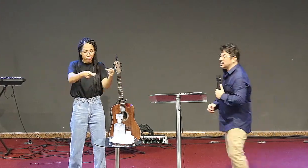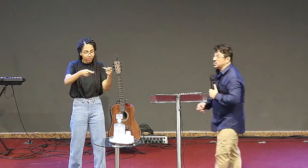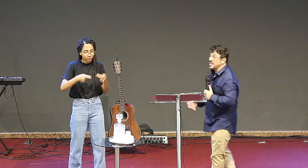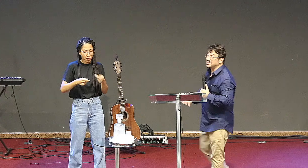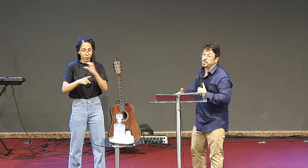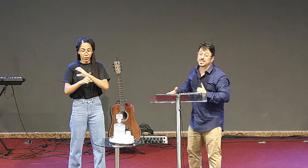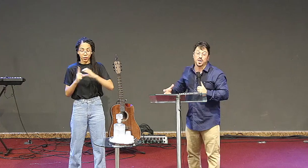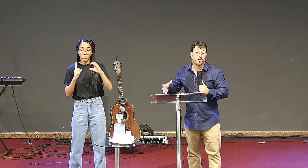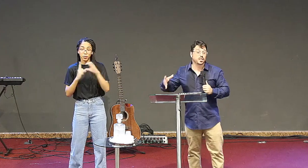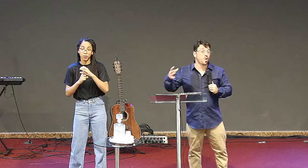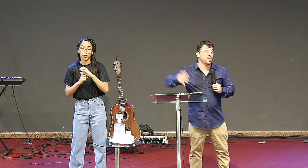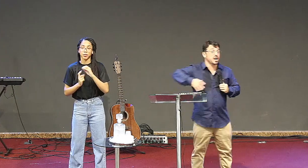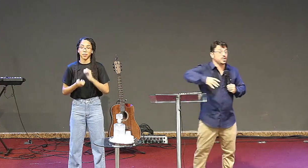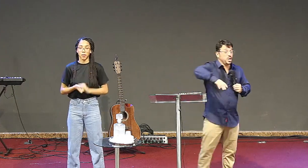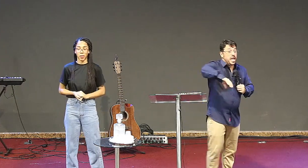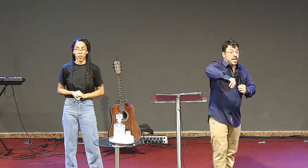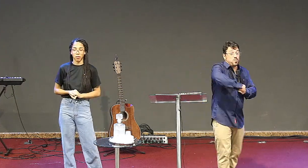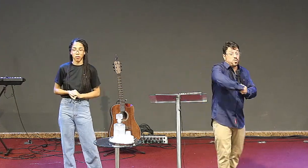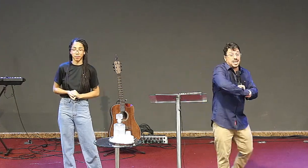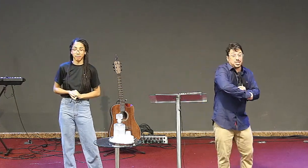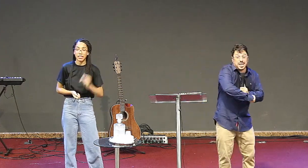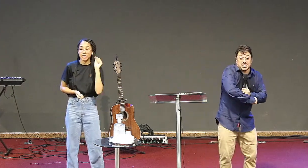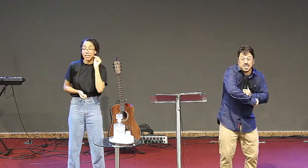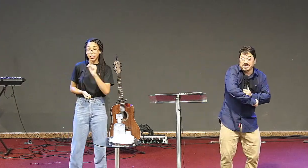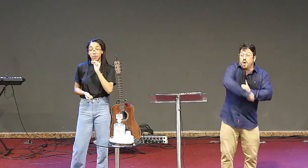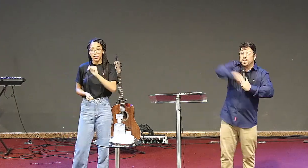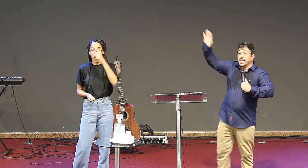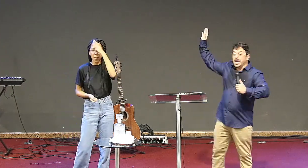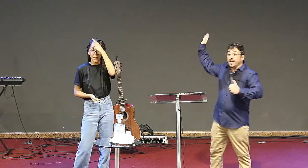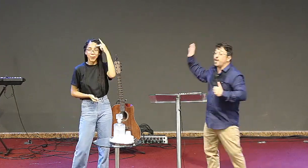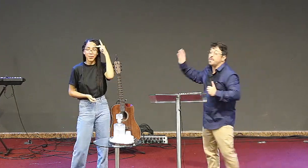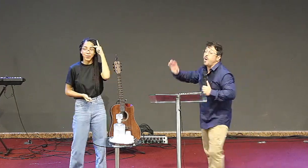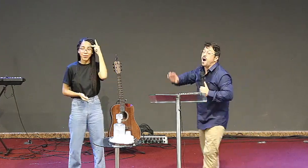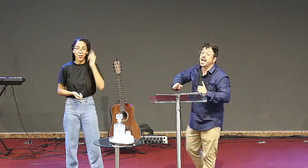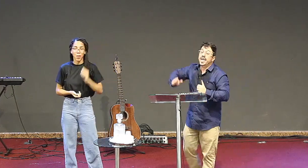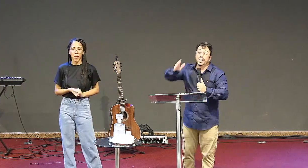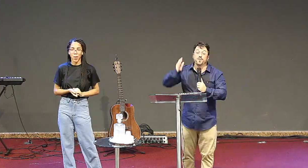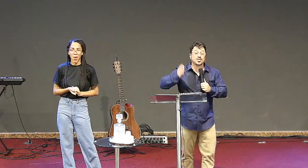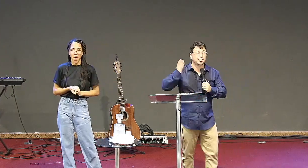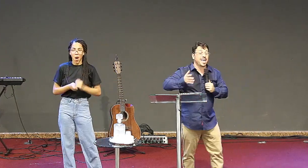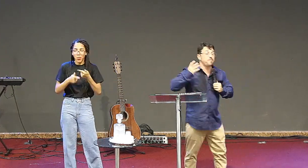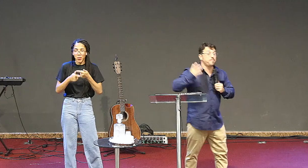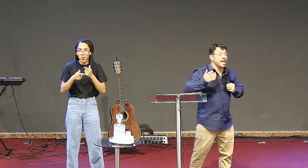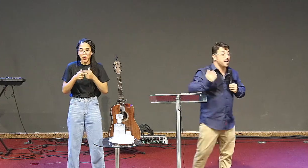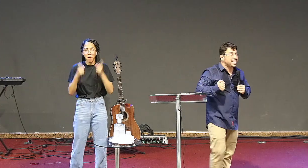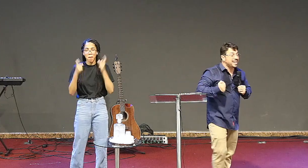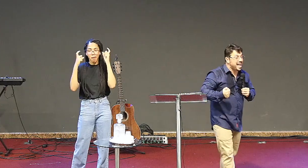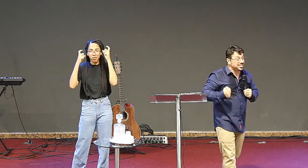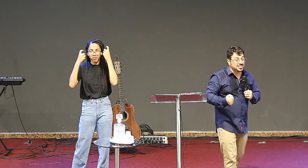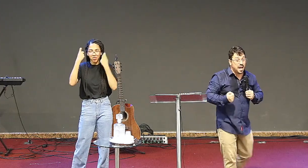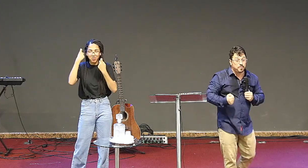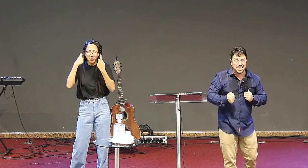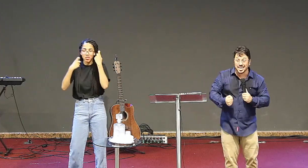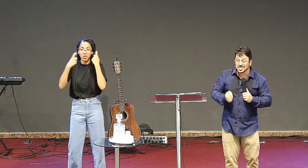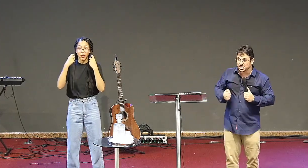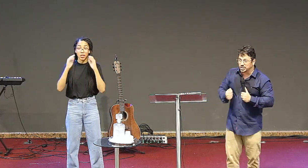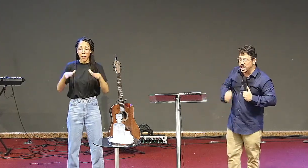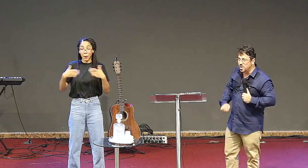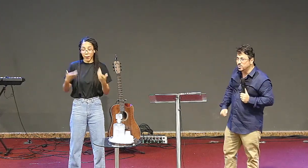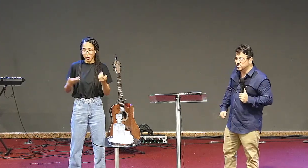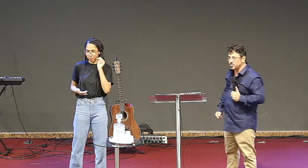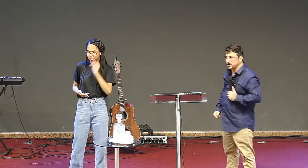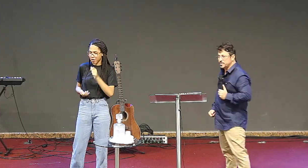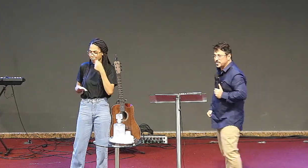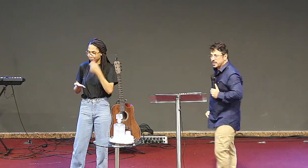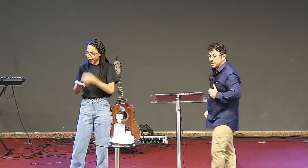que muitas vezes a pressão foi tão grande, e muita gente deu linha e foi embora, e você permanece na presença de